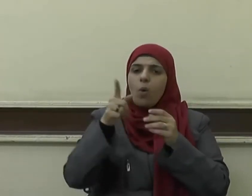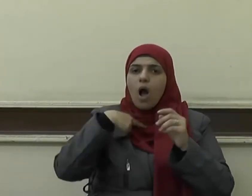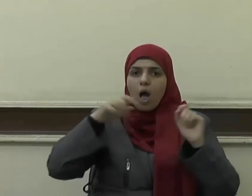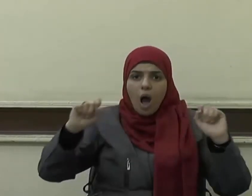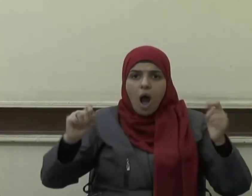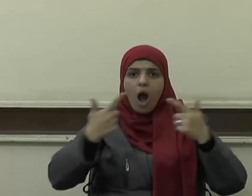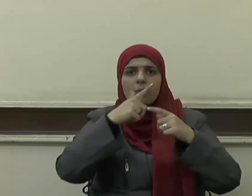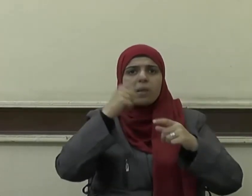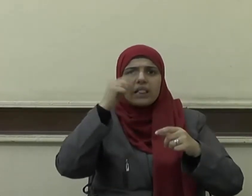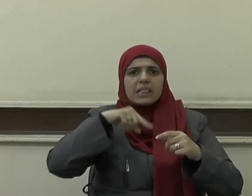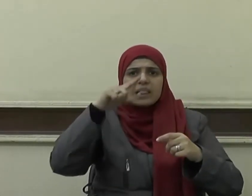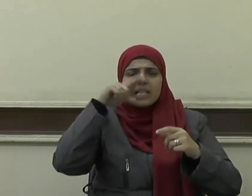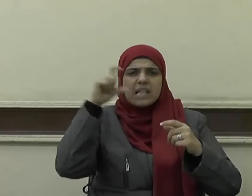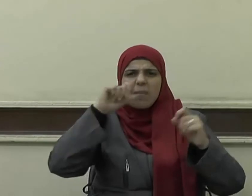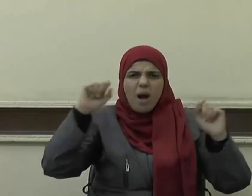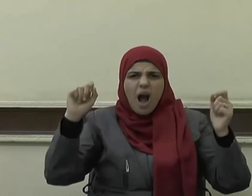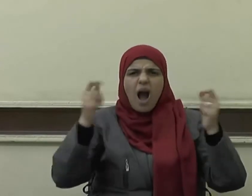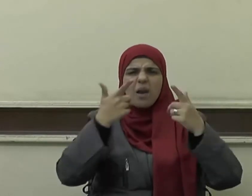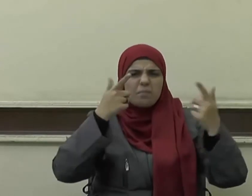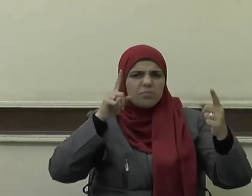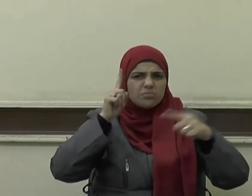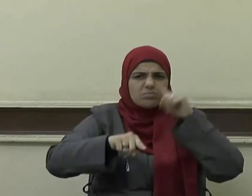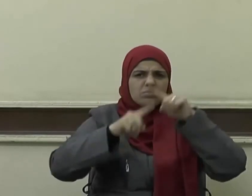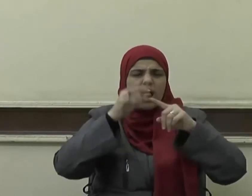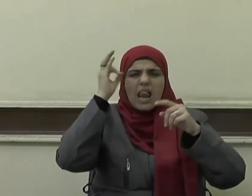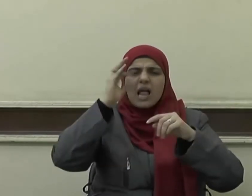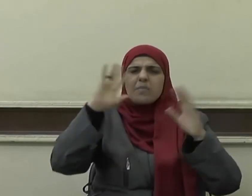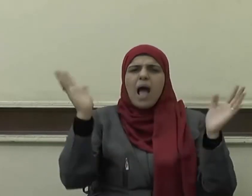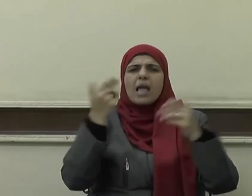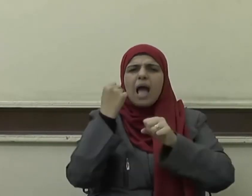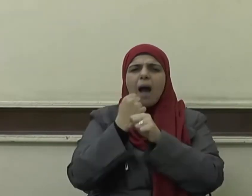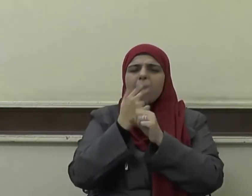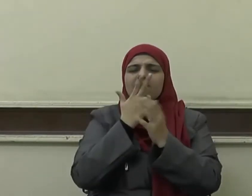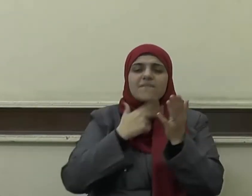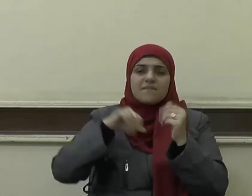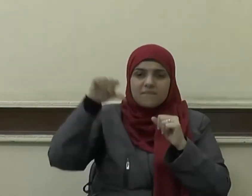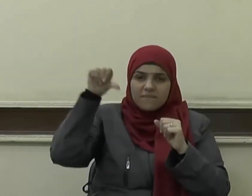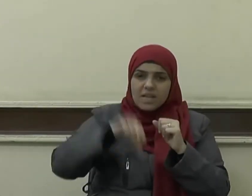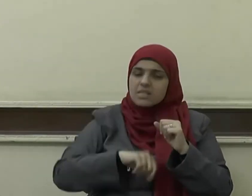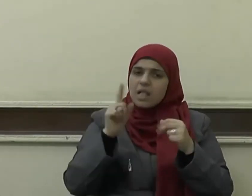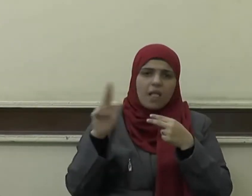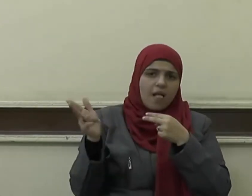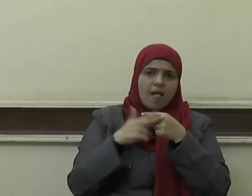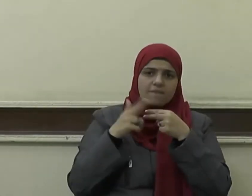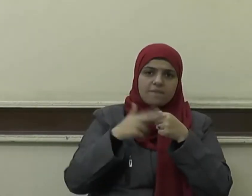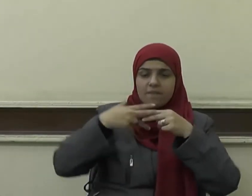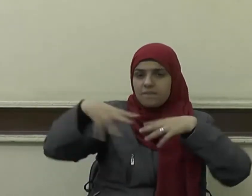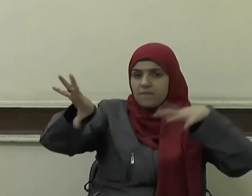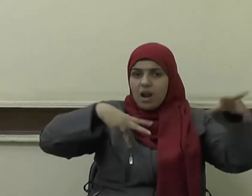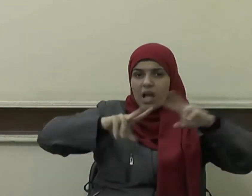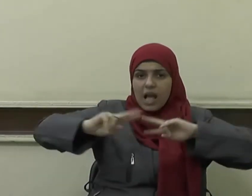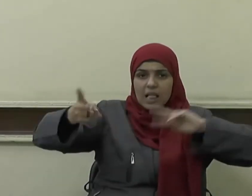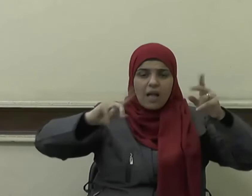حارب الإسلام كل سلوك ومظهر من شأنه أن يؤدي إلى الفرقة والاختلاف